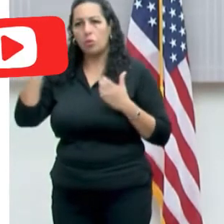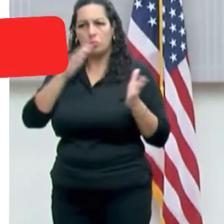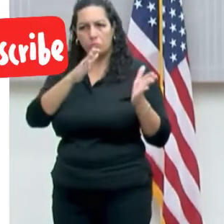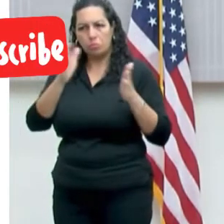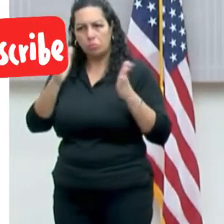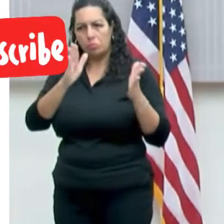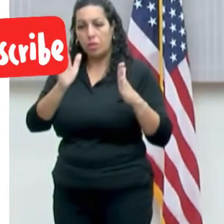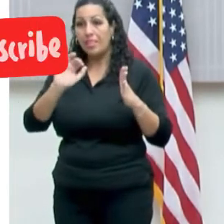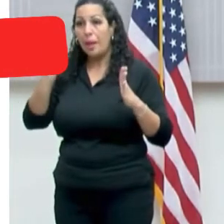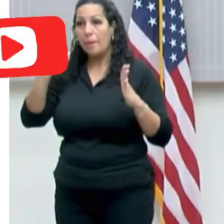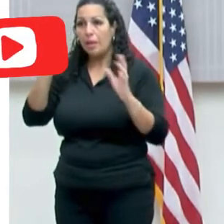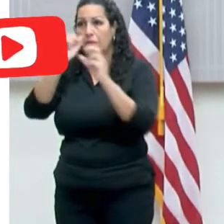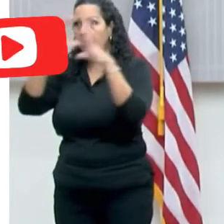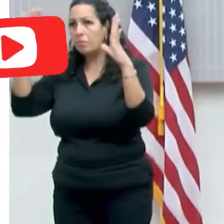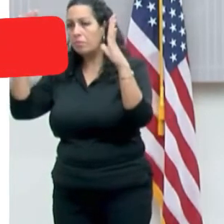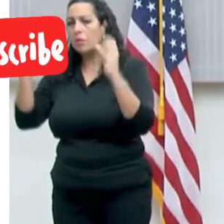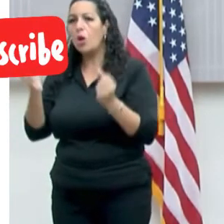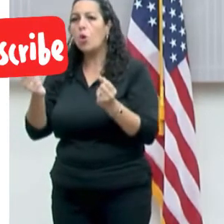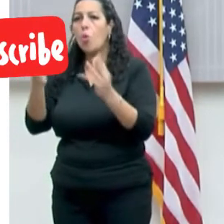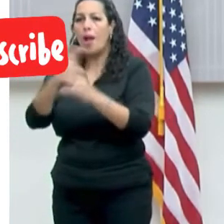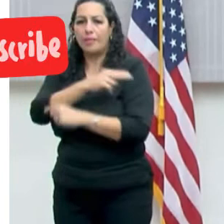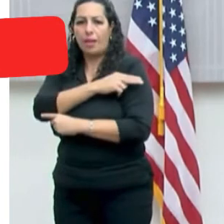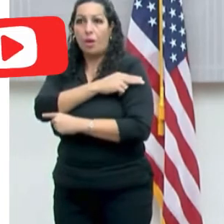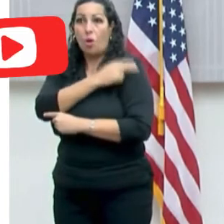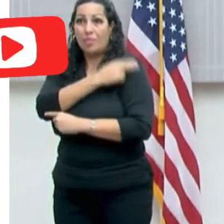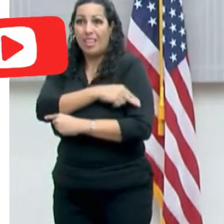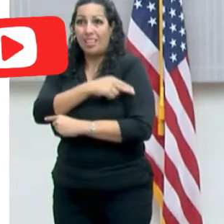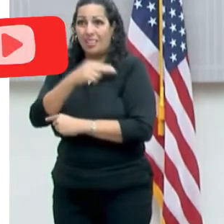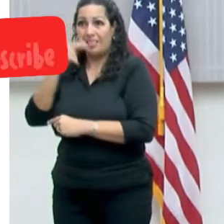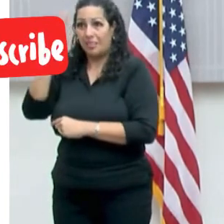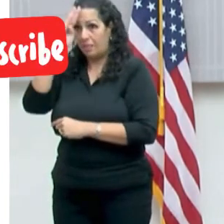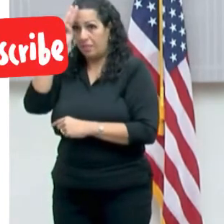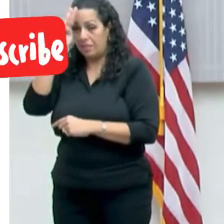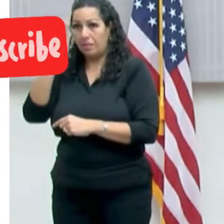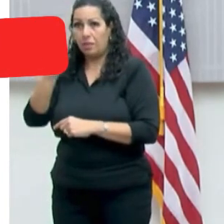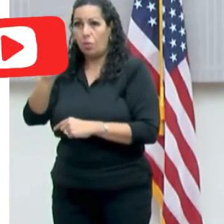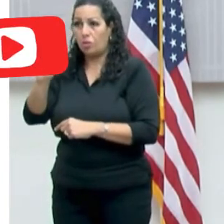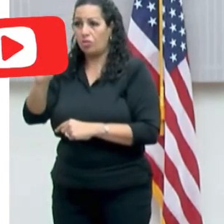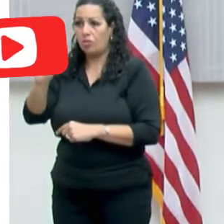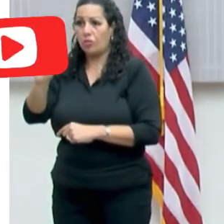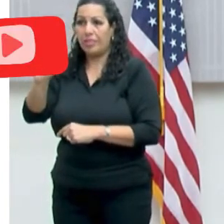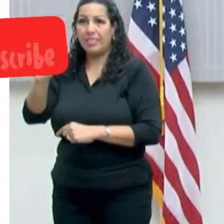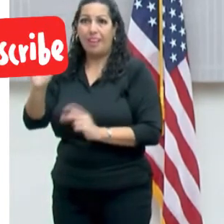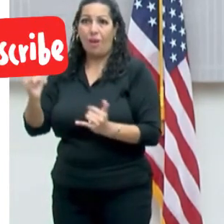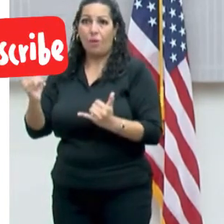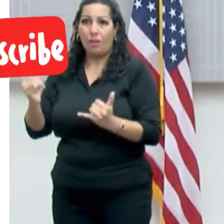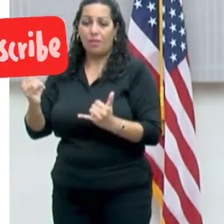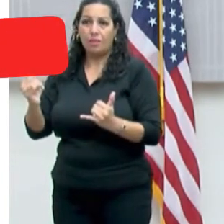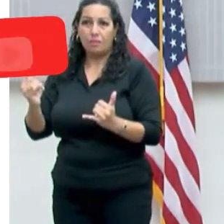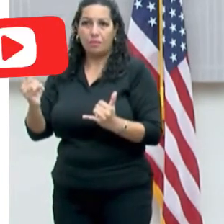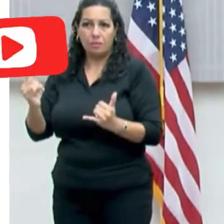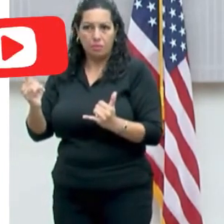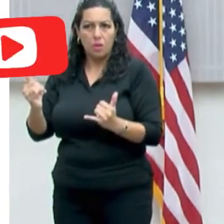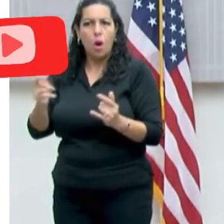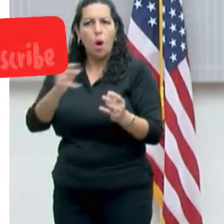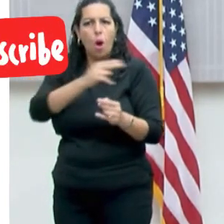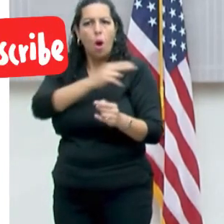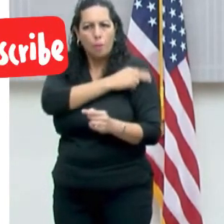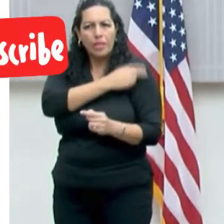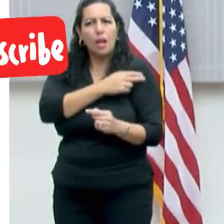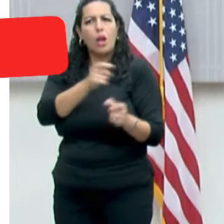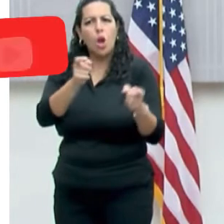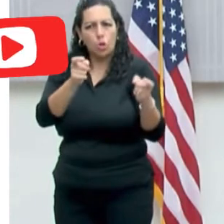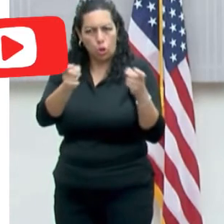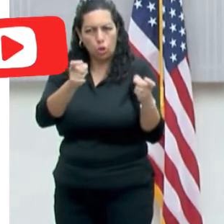hospitalizaciones. Están en 493, como dije. Los hospitales están bajo control, pero